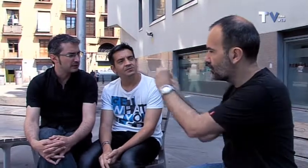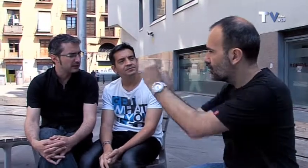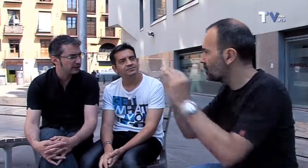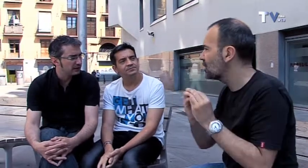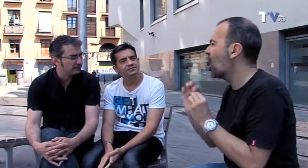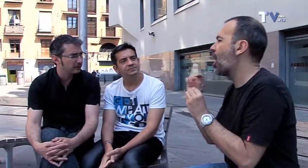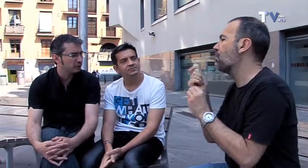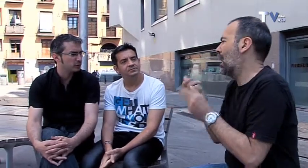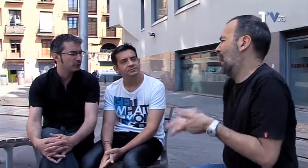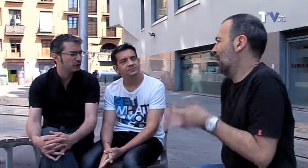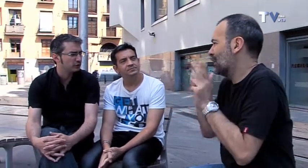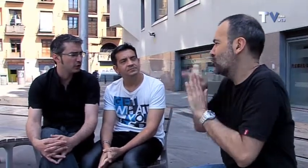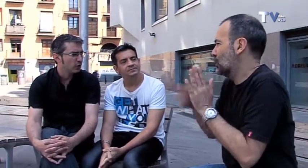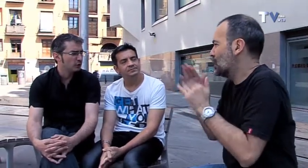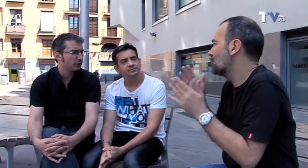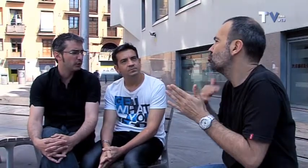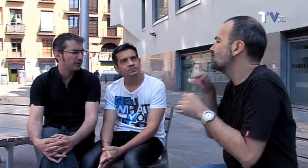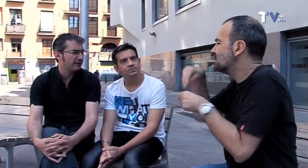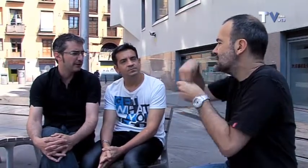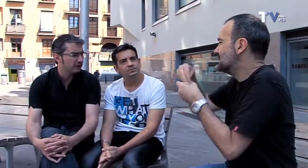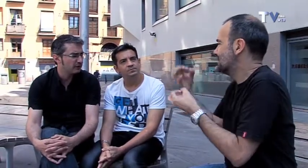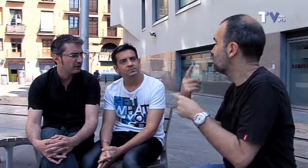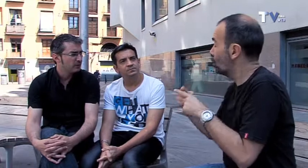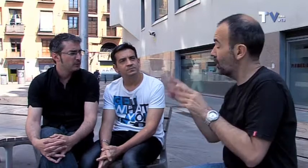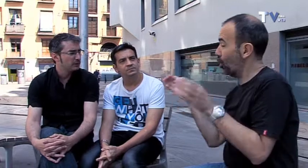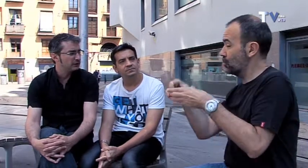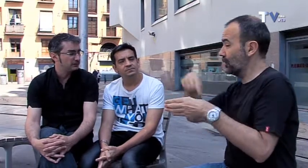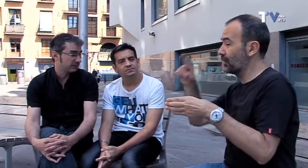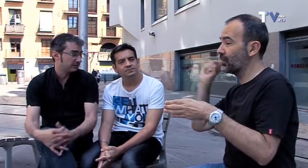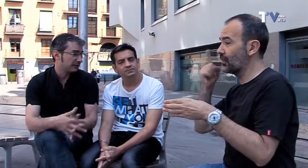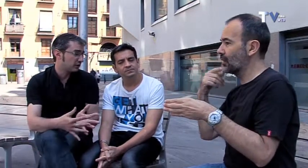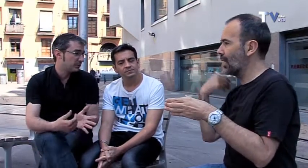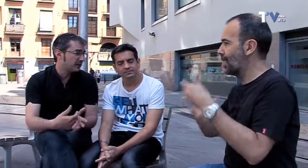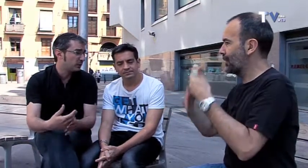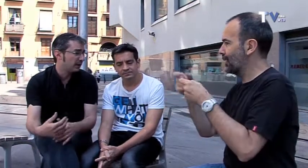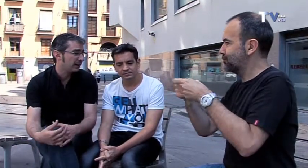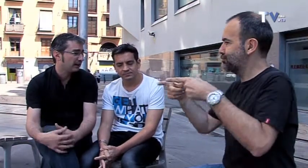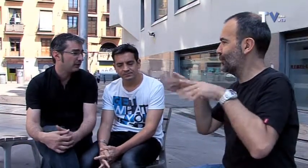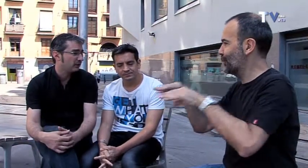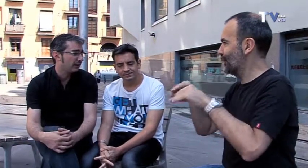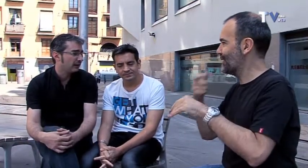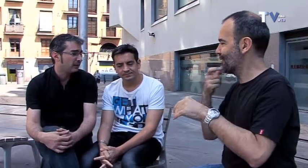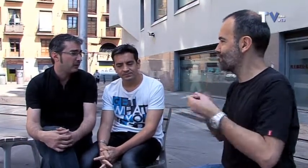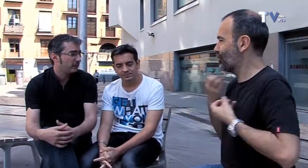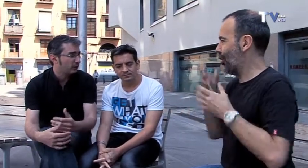os libre albedrío... Dentro del contenido, porque, claro, las personas solas empezamos a utilizarlo, evidentemente, en lengua de signos,